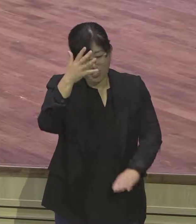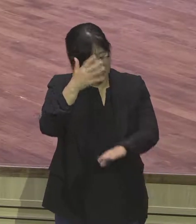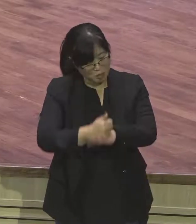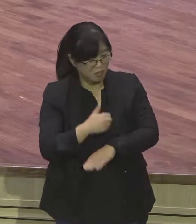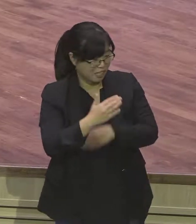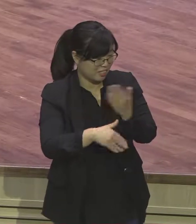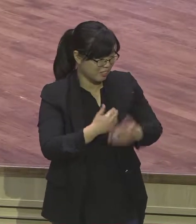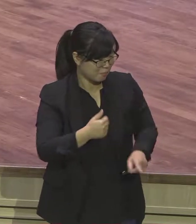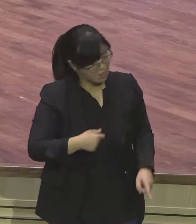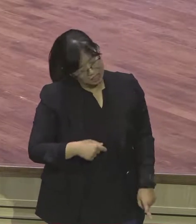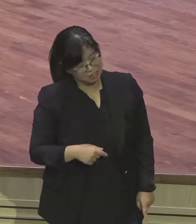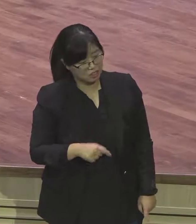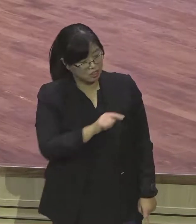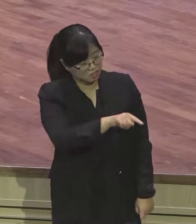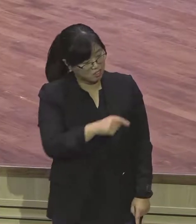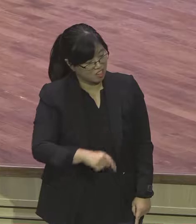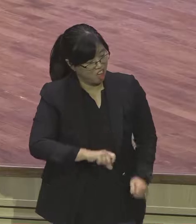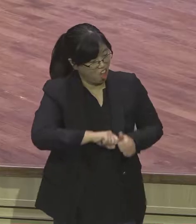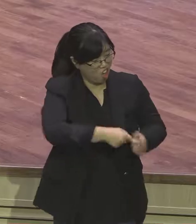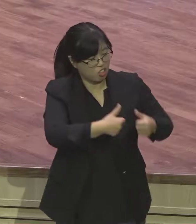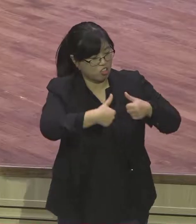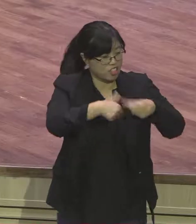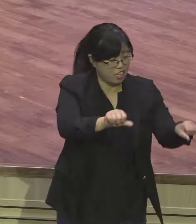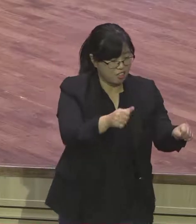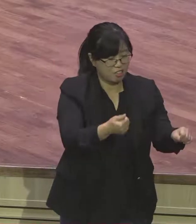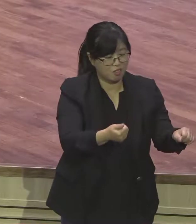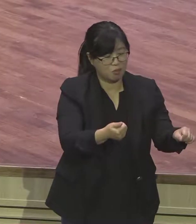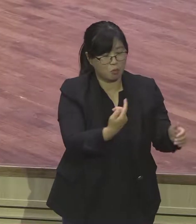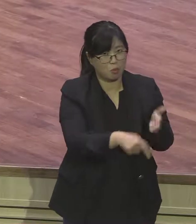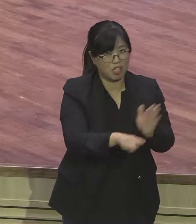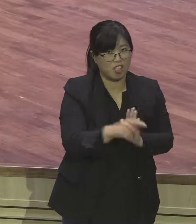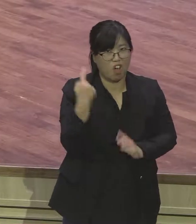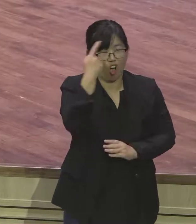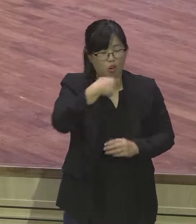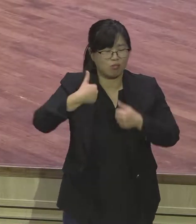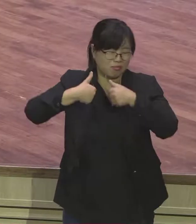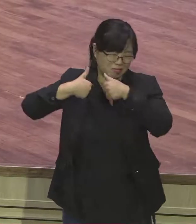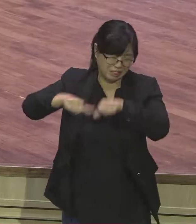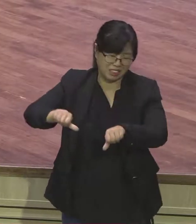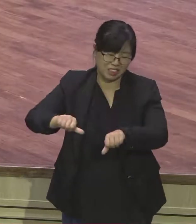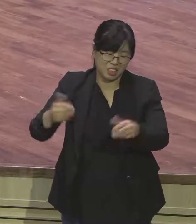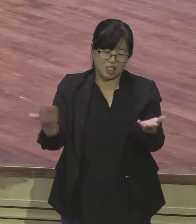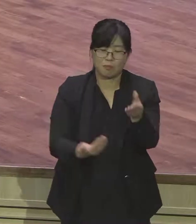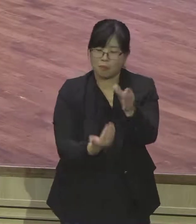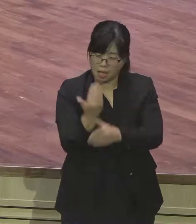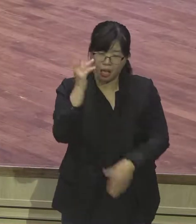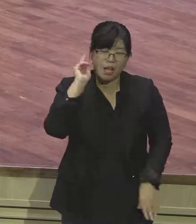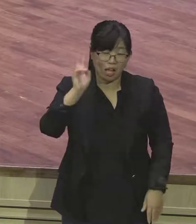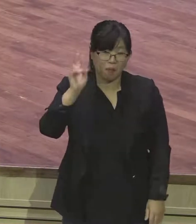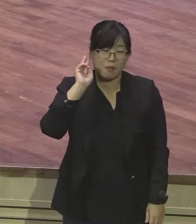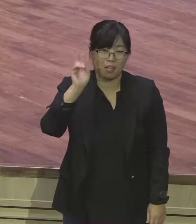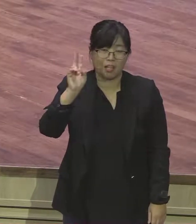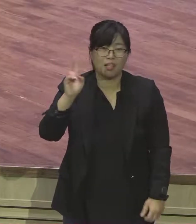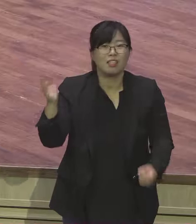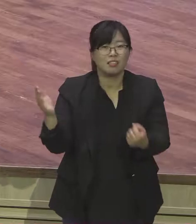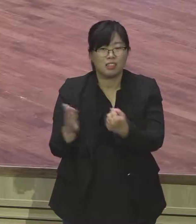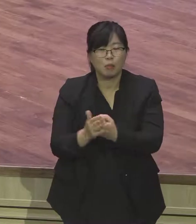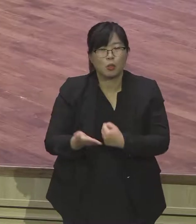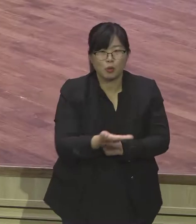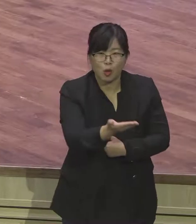그리스도로 셰틀을 갖추게 하는 캠프 주역 되길 바랍니다 영계의 모든 승도들 요셉처럼